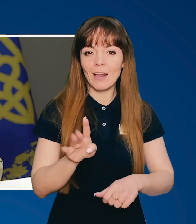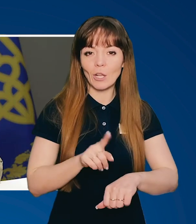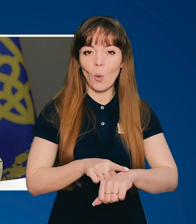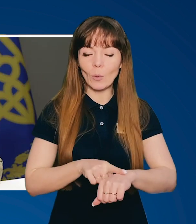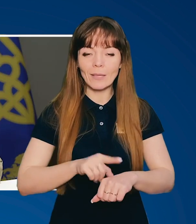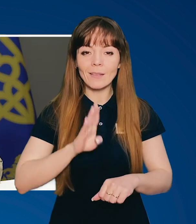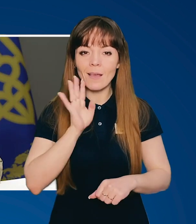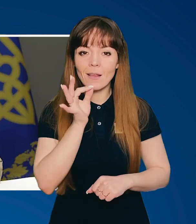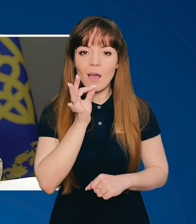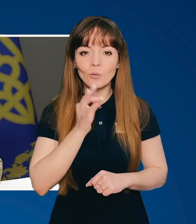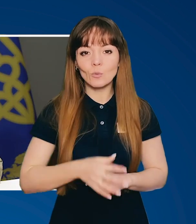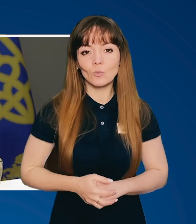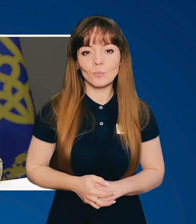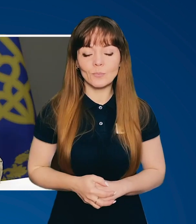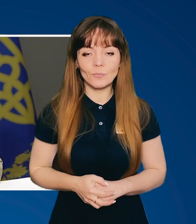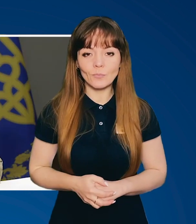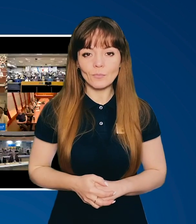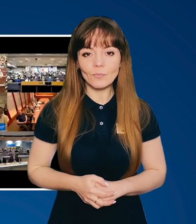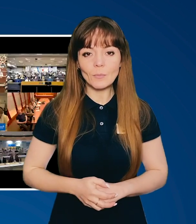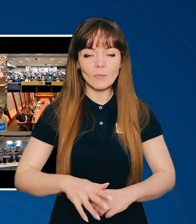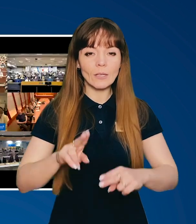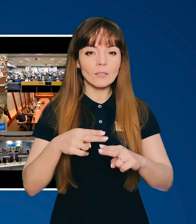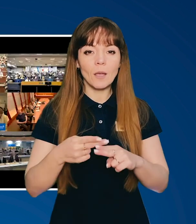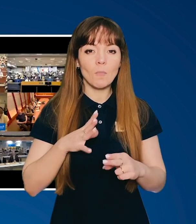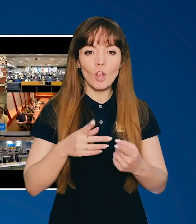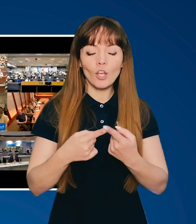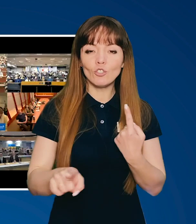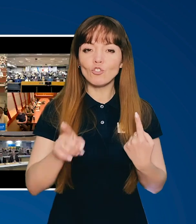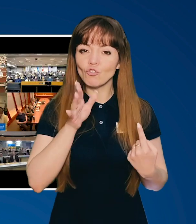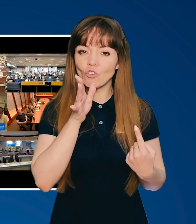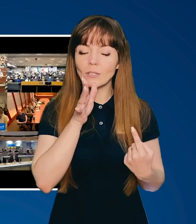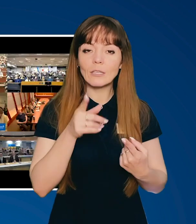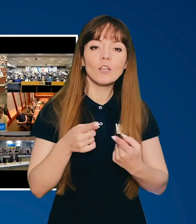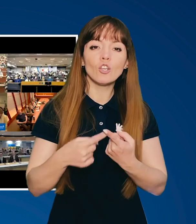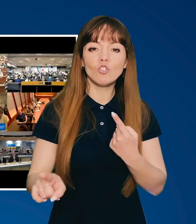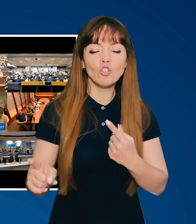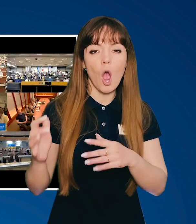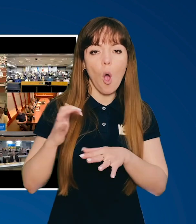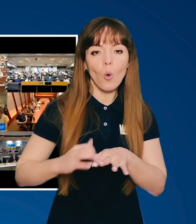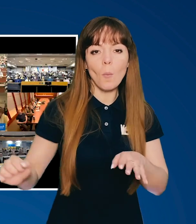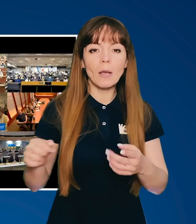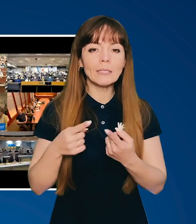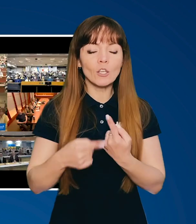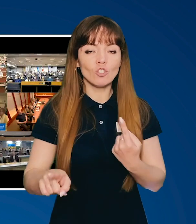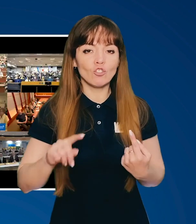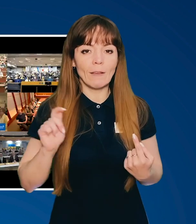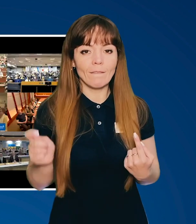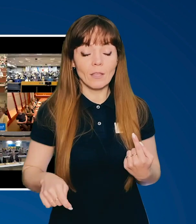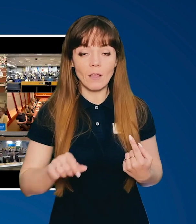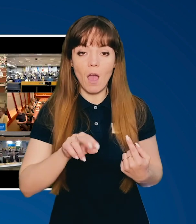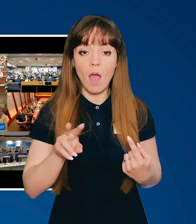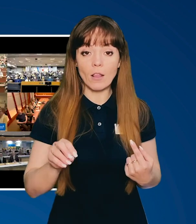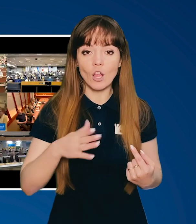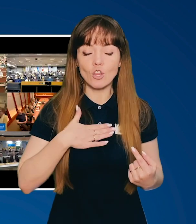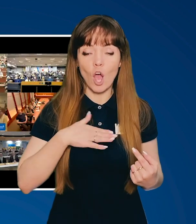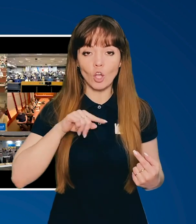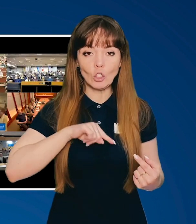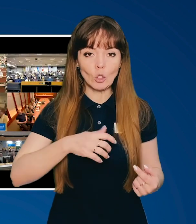4 годині ранку. Це були інші часи. Інша окупація, інша війна. Але наш